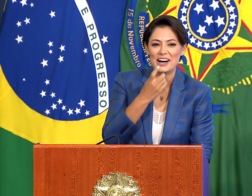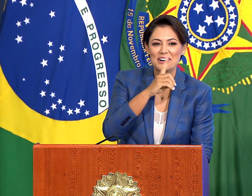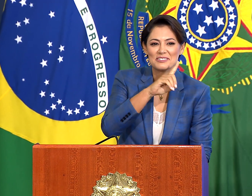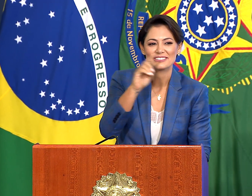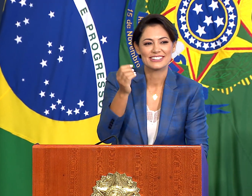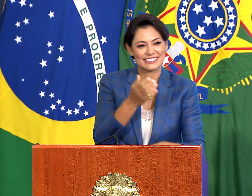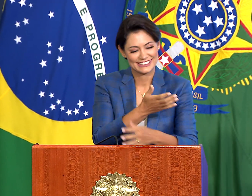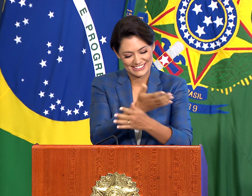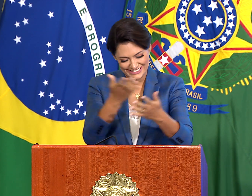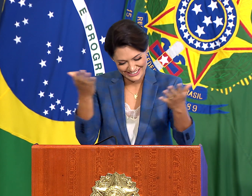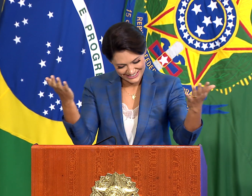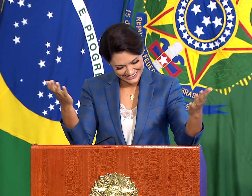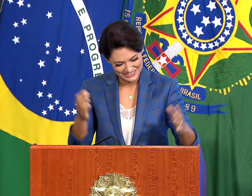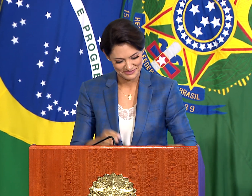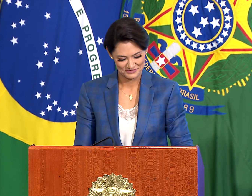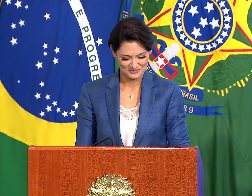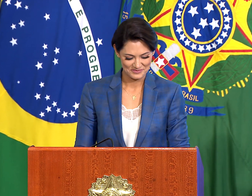Bom dia a todos.